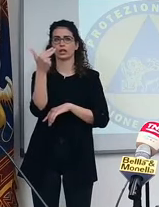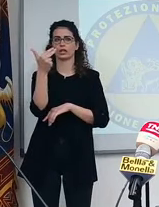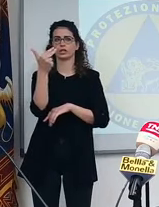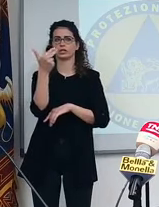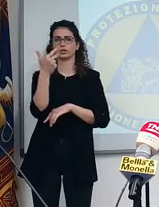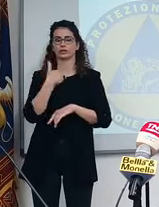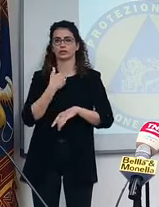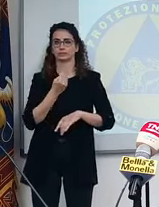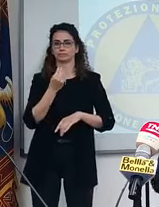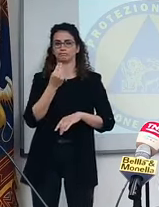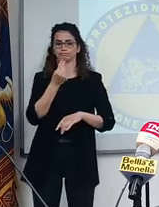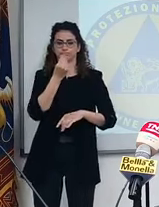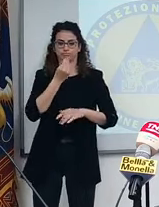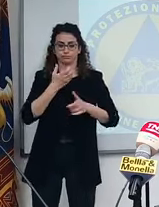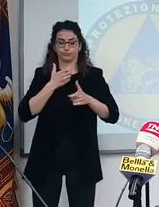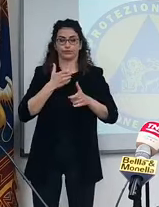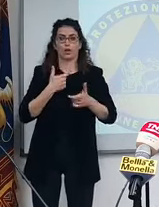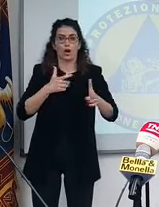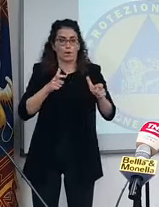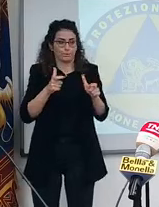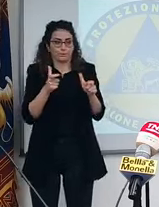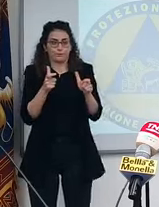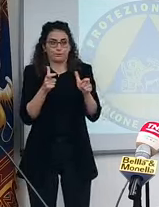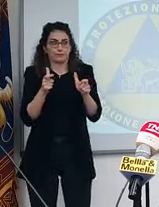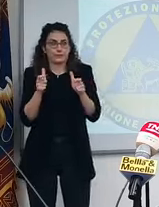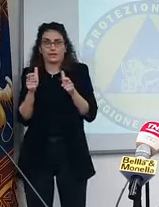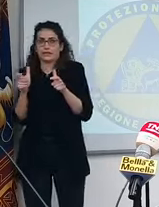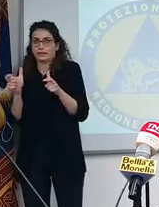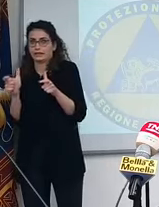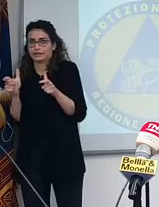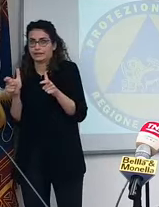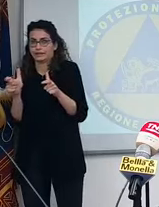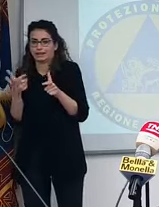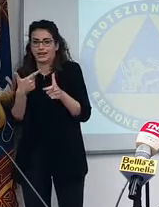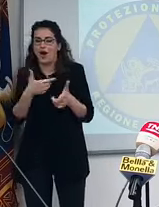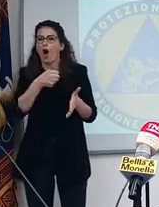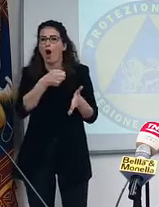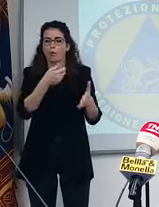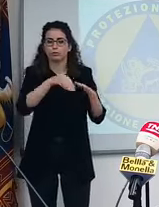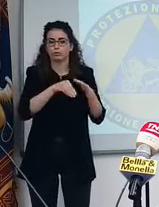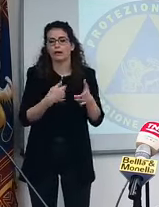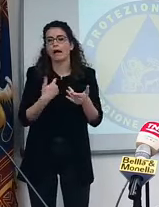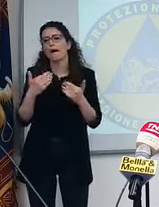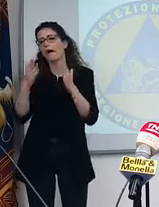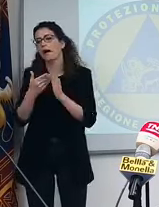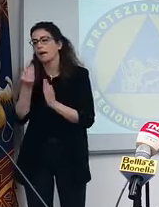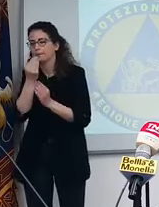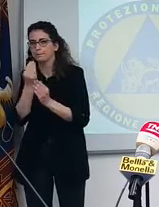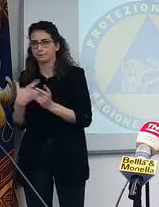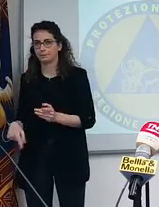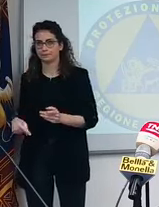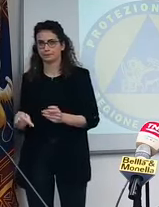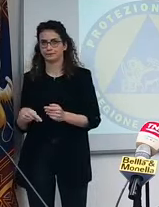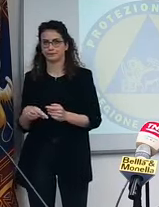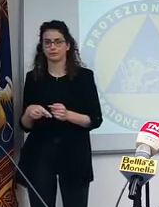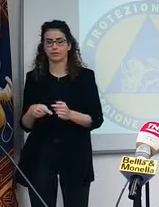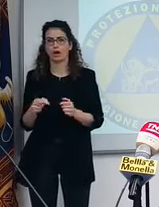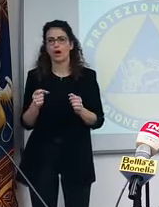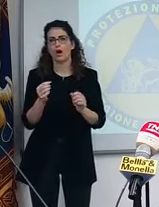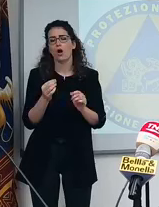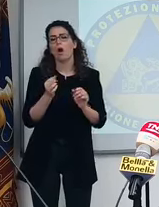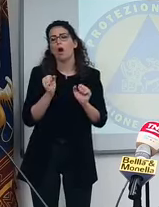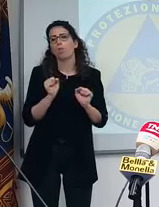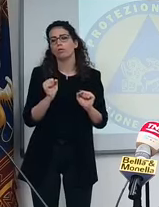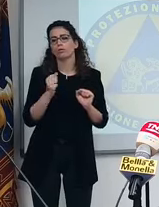boccone ancora in gola o gli danno il piatto in mano e il doggy bag va a casa e finisce di mangiare, magari uno può avere come